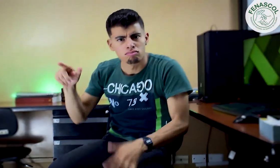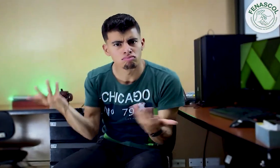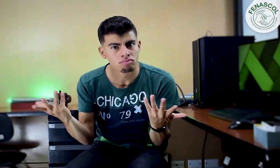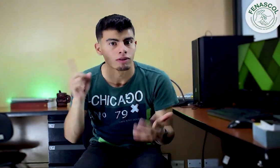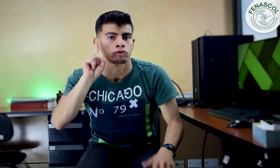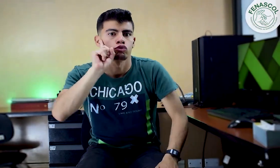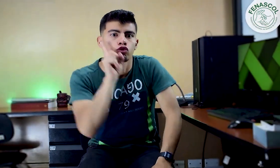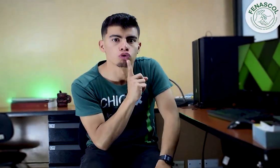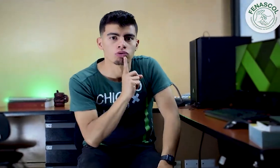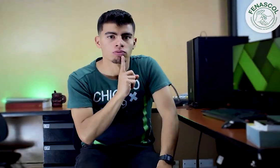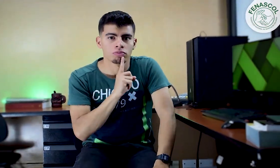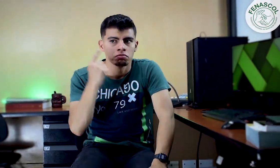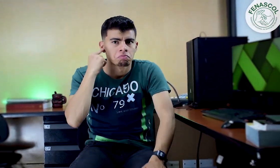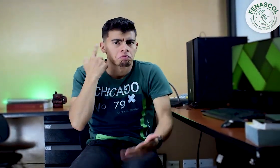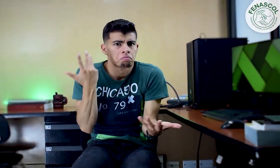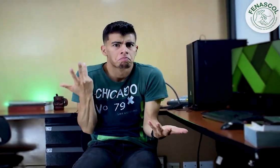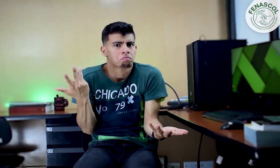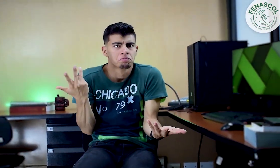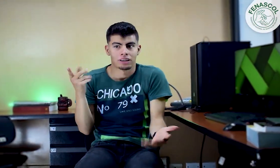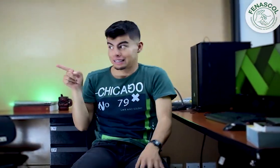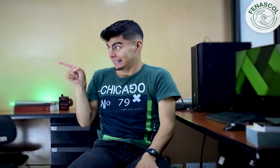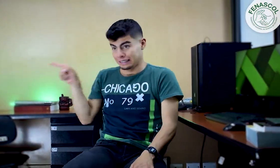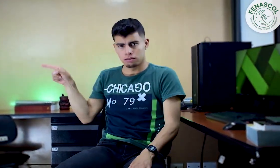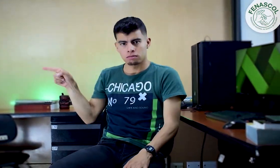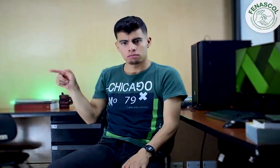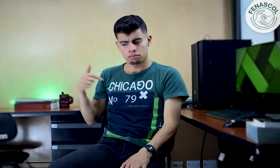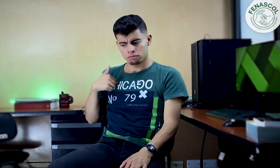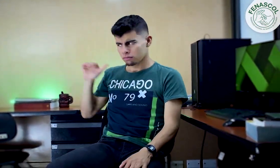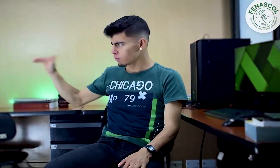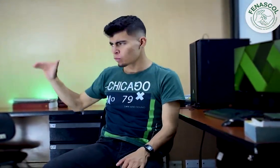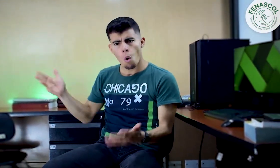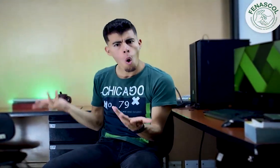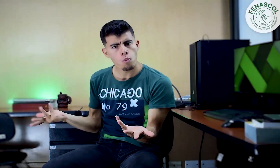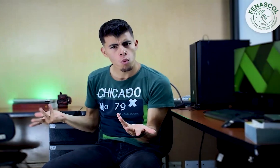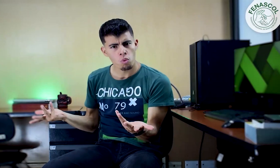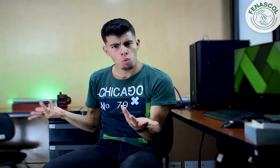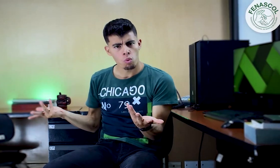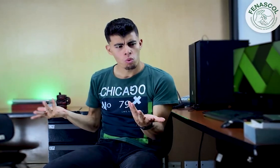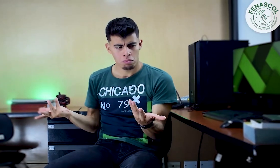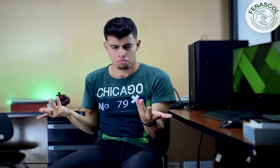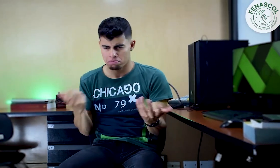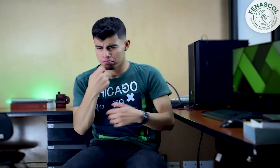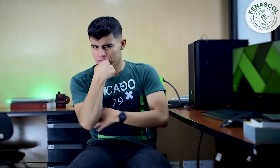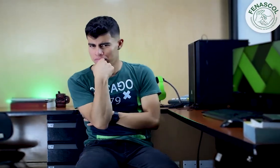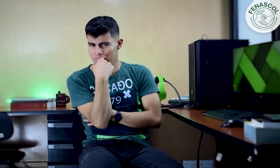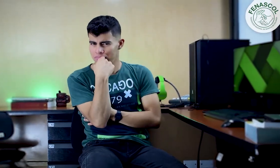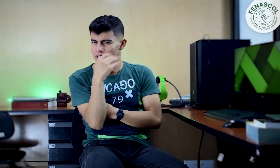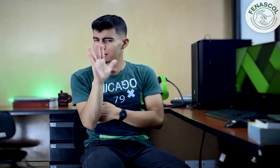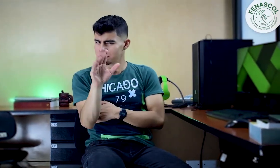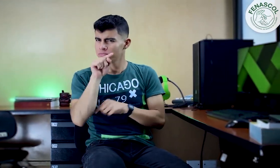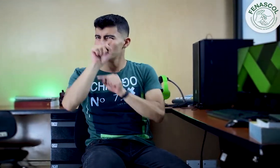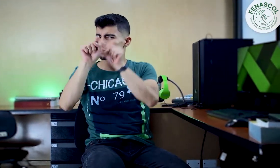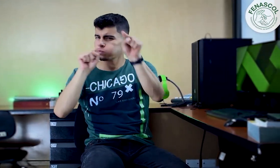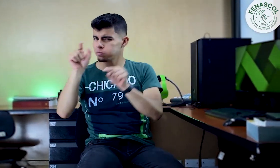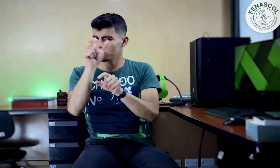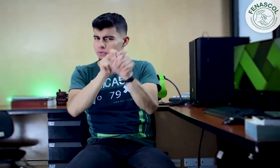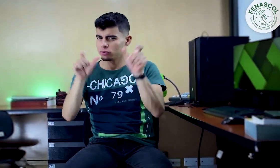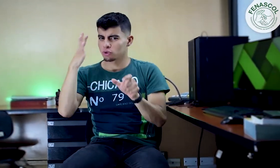Es una persona sorda. Entonces, ¿cómo puedo llamar su atención? Hmm, las personas oyentes durante